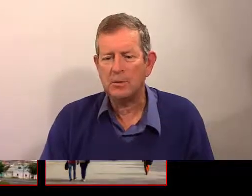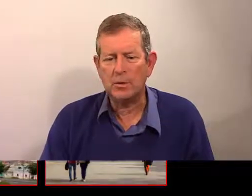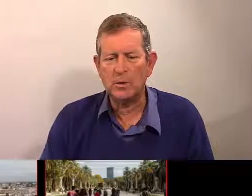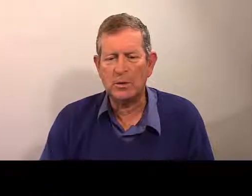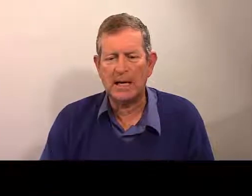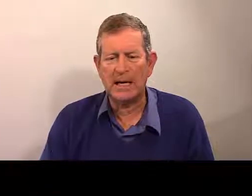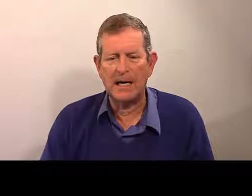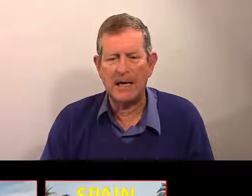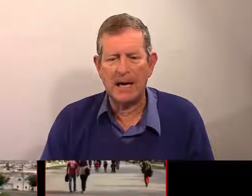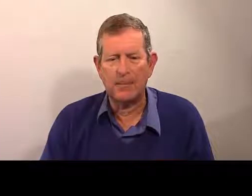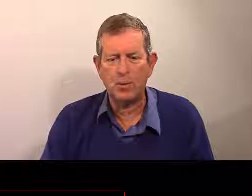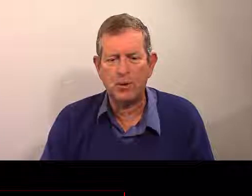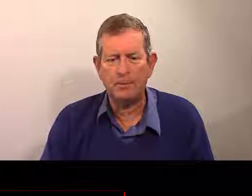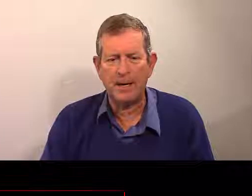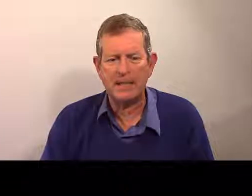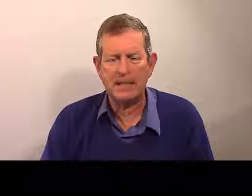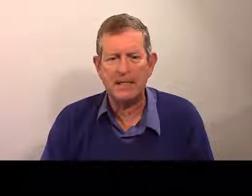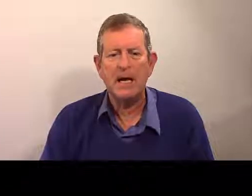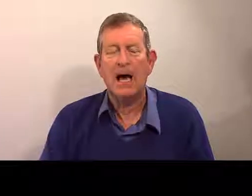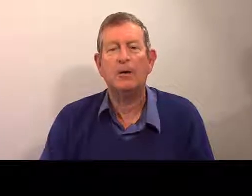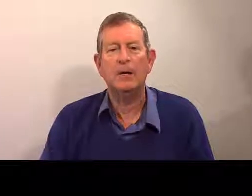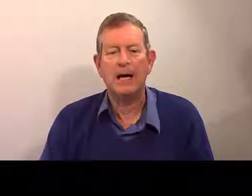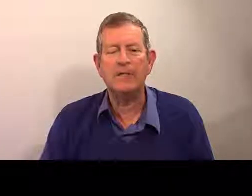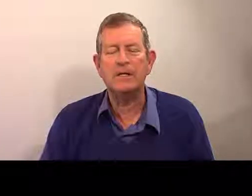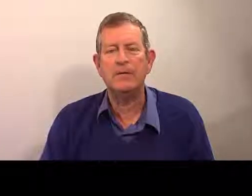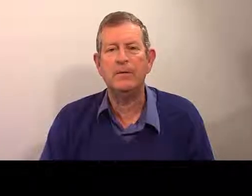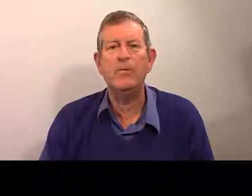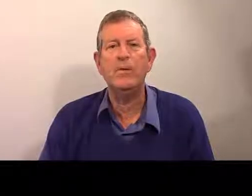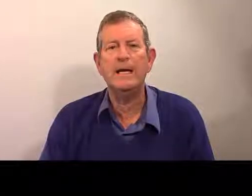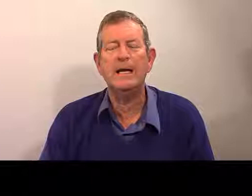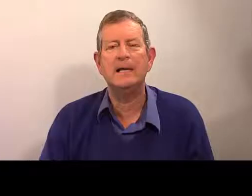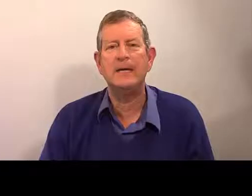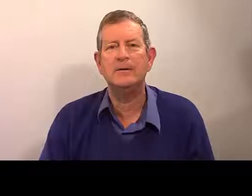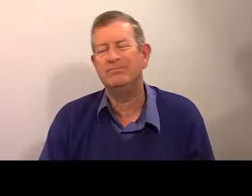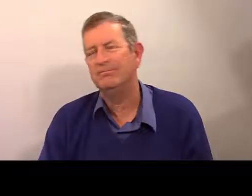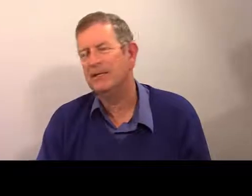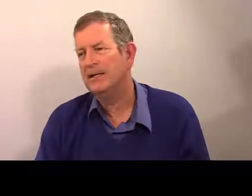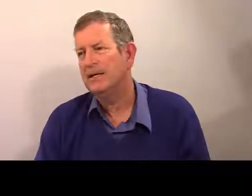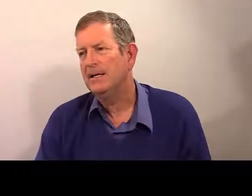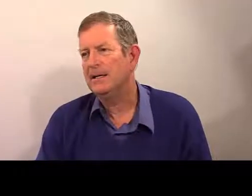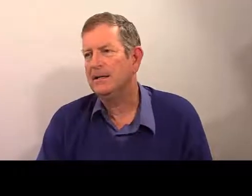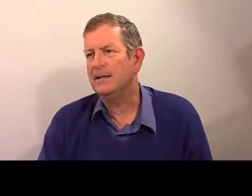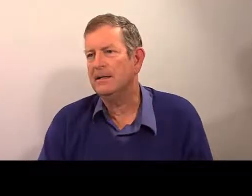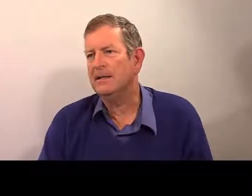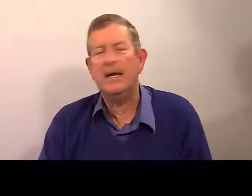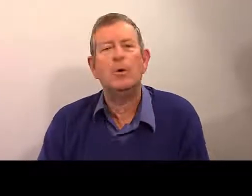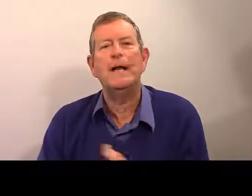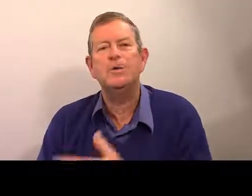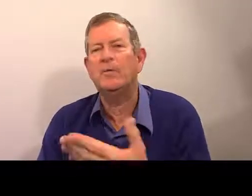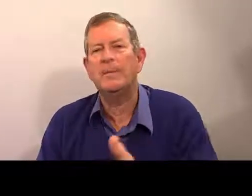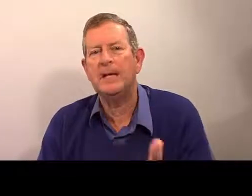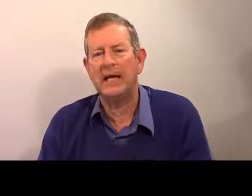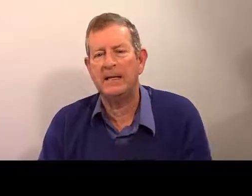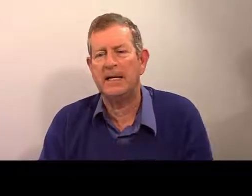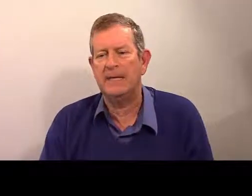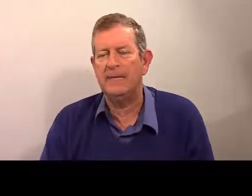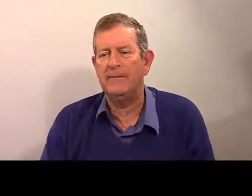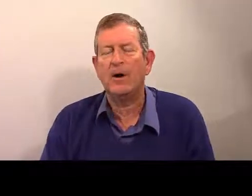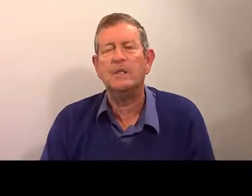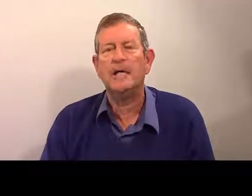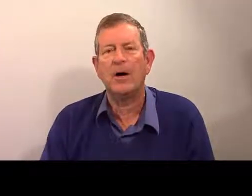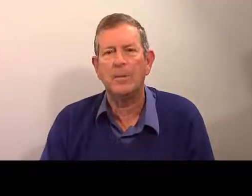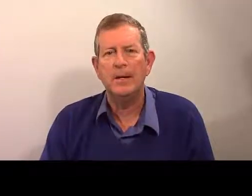Passons donc à la prochaine partie. Alors, là, vous voyez les relations familières,